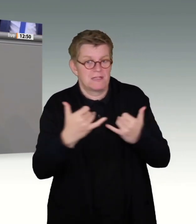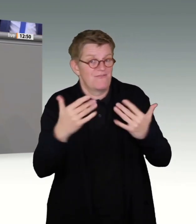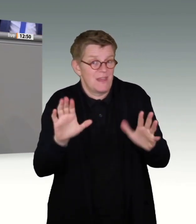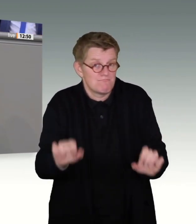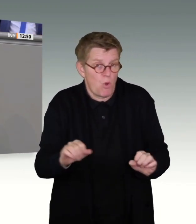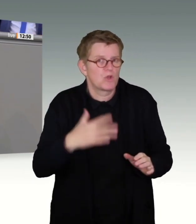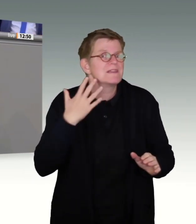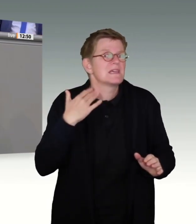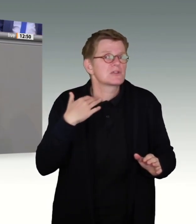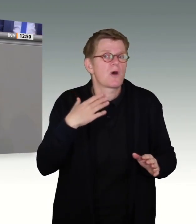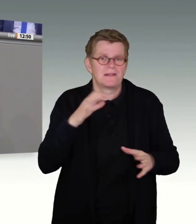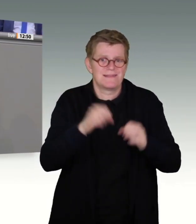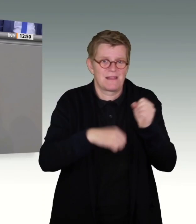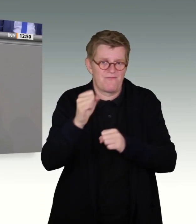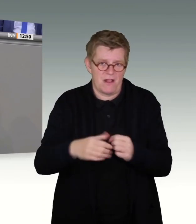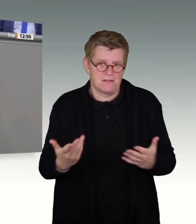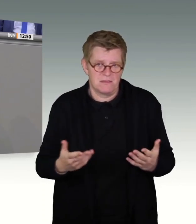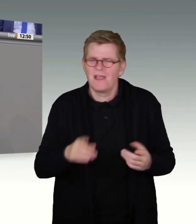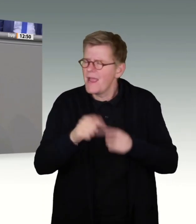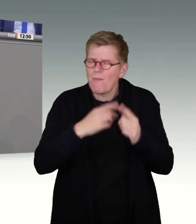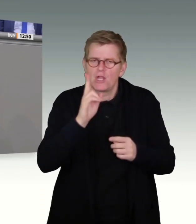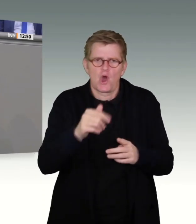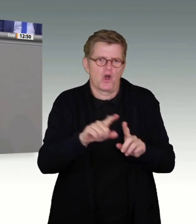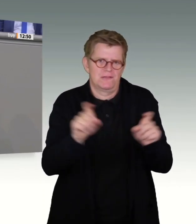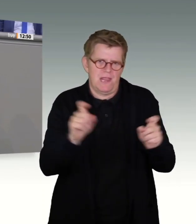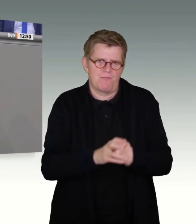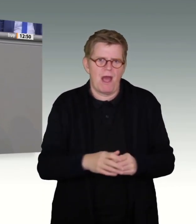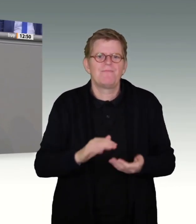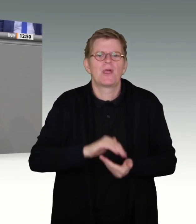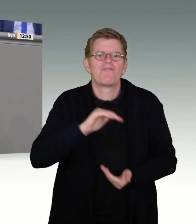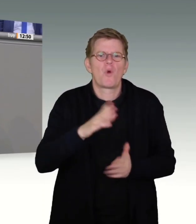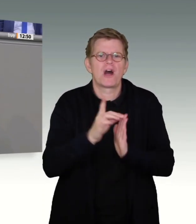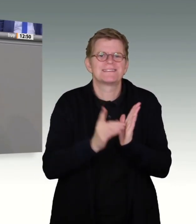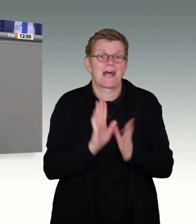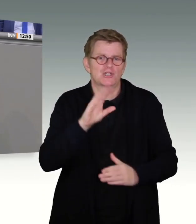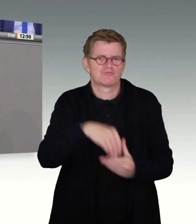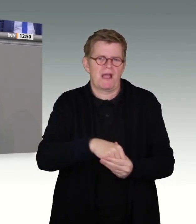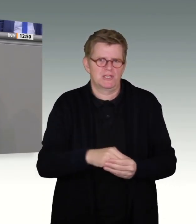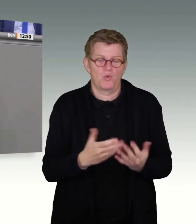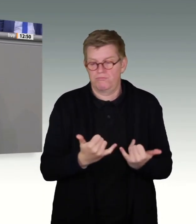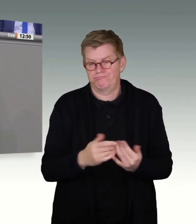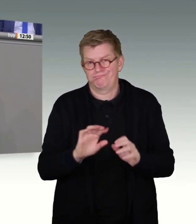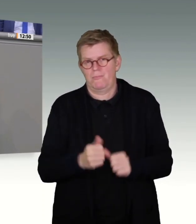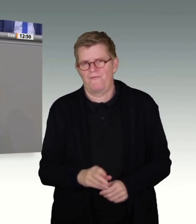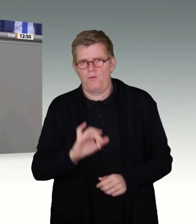Vorratsdatenspeicherung, jetzt in Form der IP-Adressen, die mit geltendem Grundrecht schlicht unvereinbar sind.